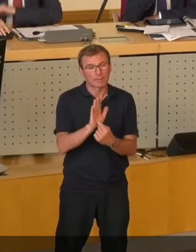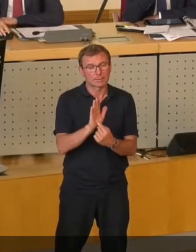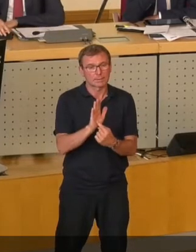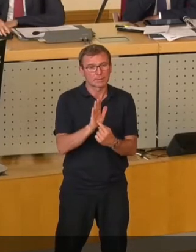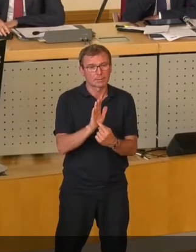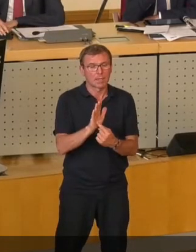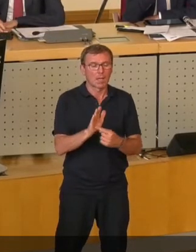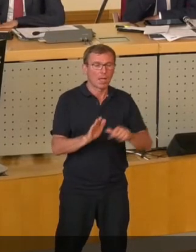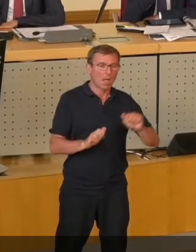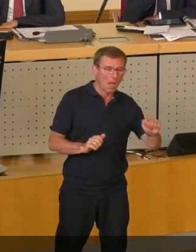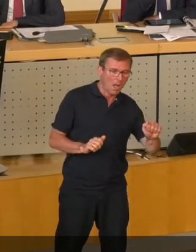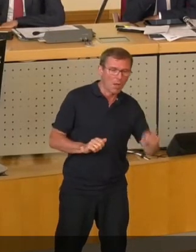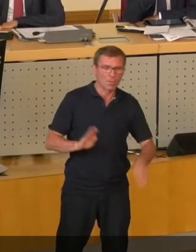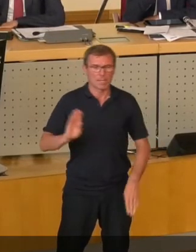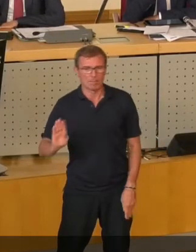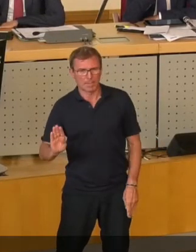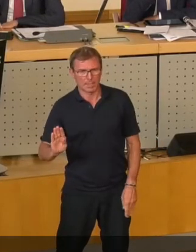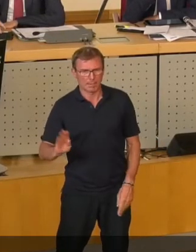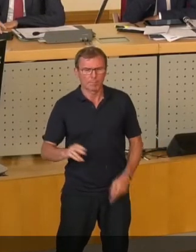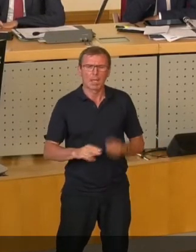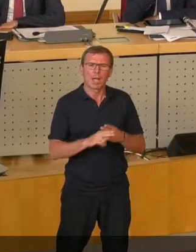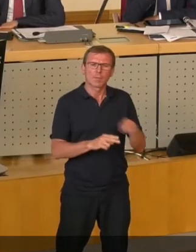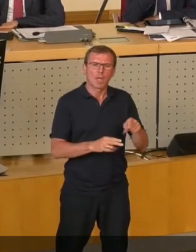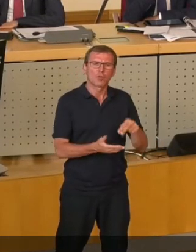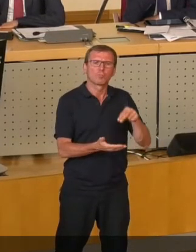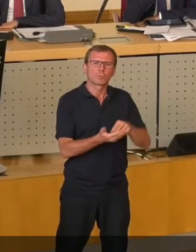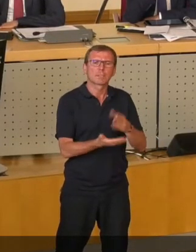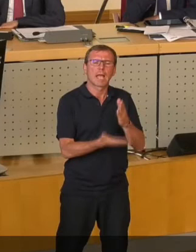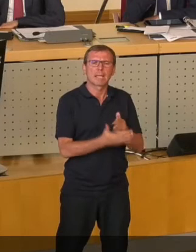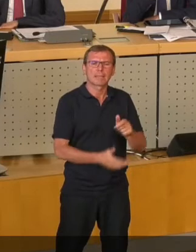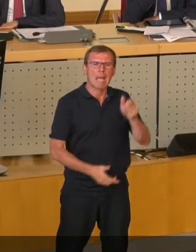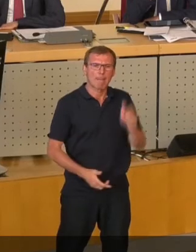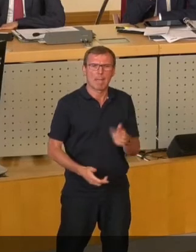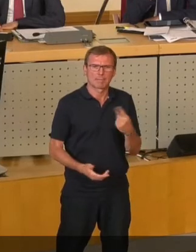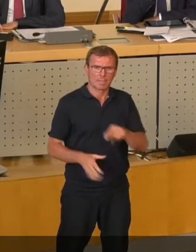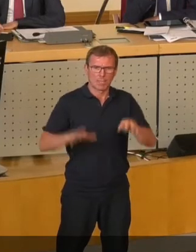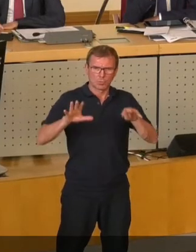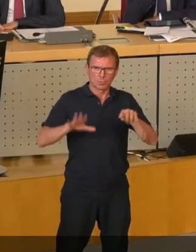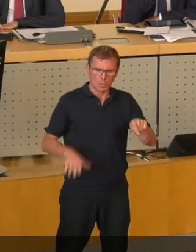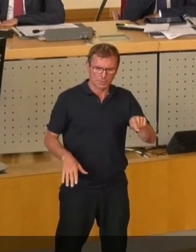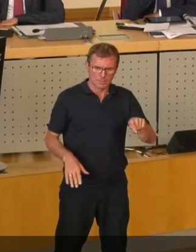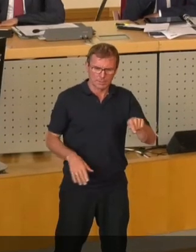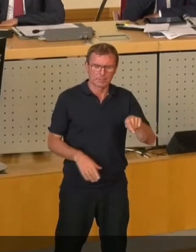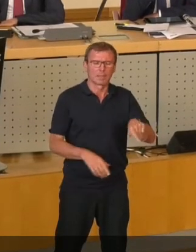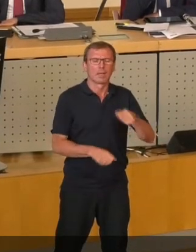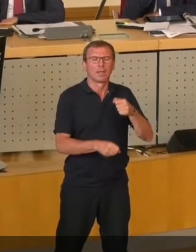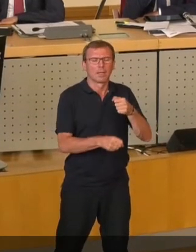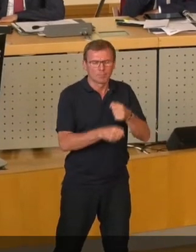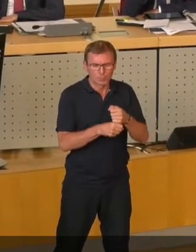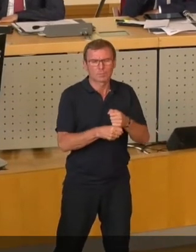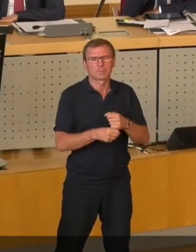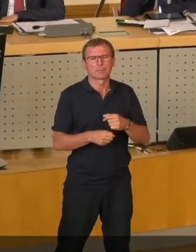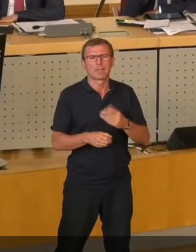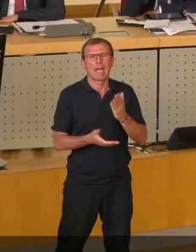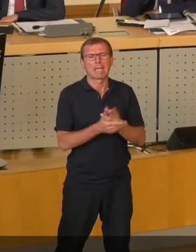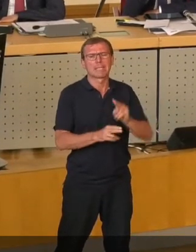und in B steht hier als Datum noch Ende Mai 2019. Da müssten wir mindestens dann redaktionell